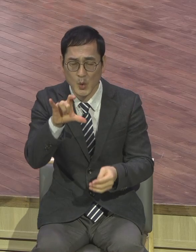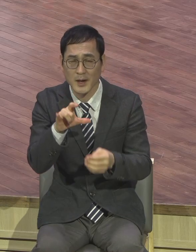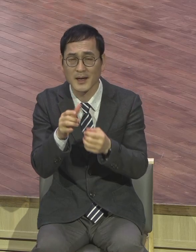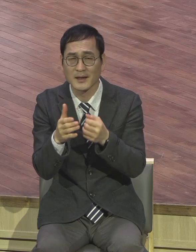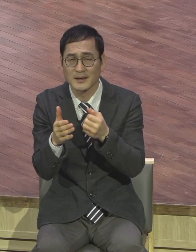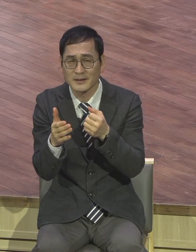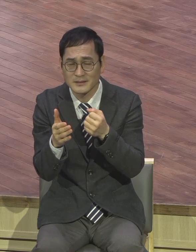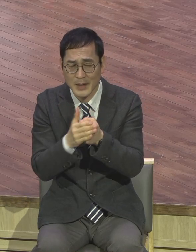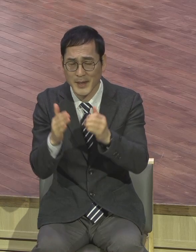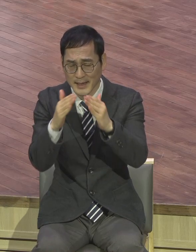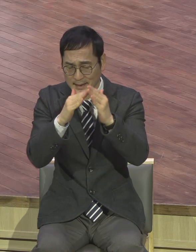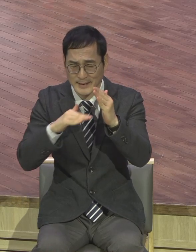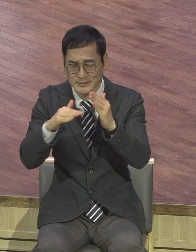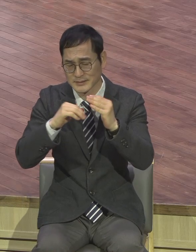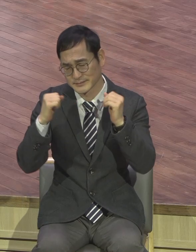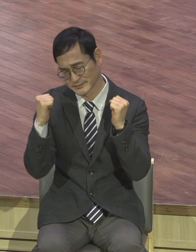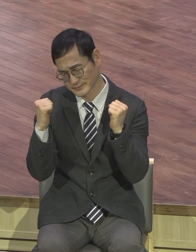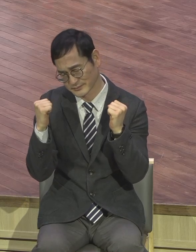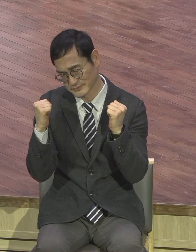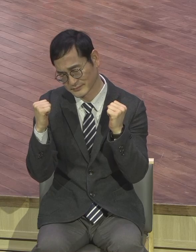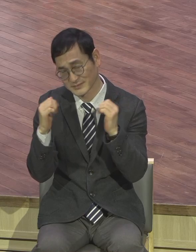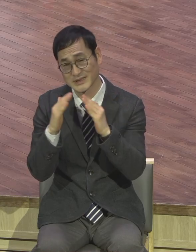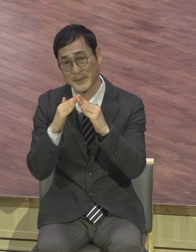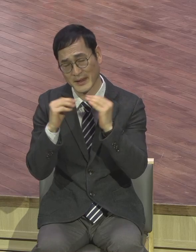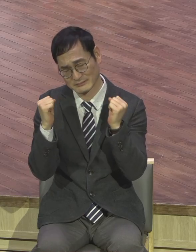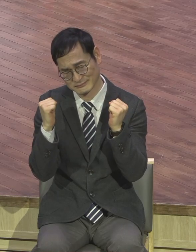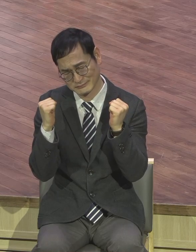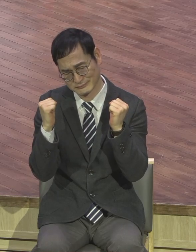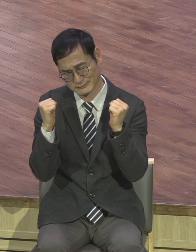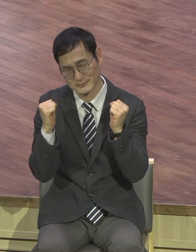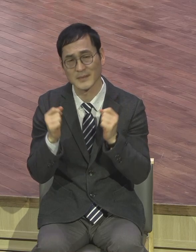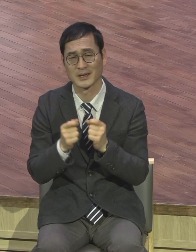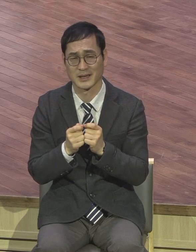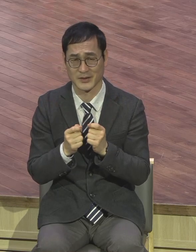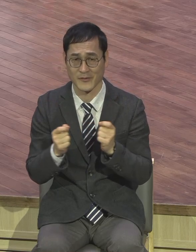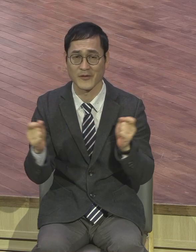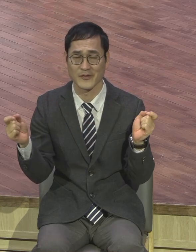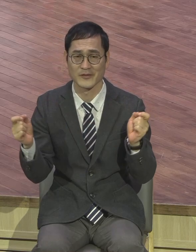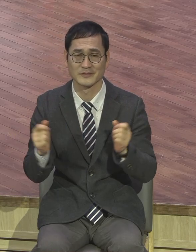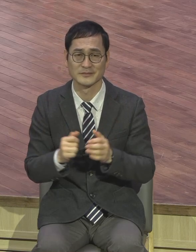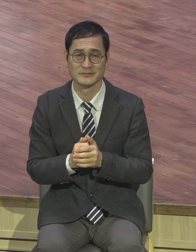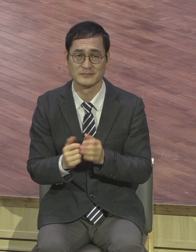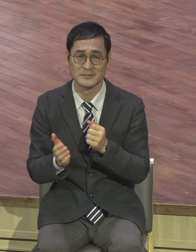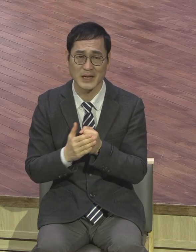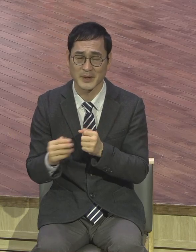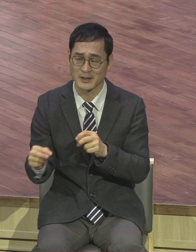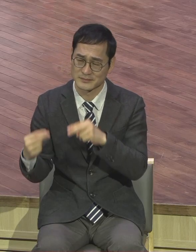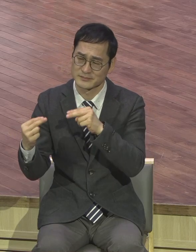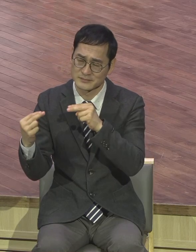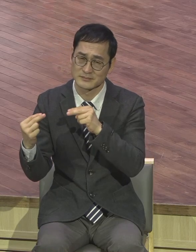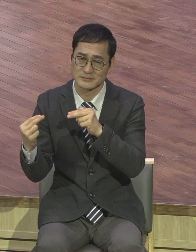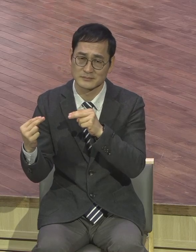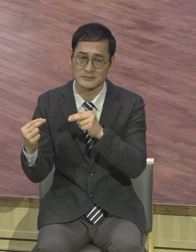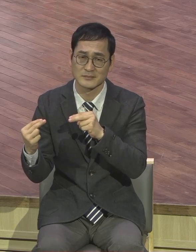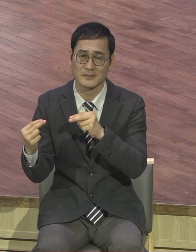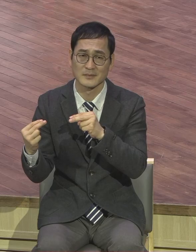시간들이 전해보다 더 많아지니까 부딪힌 일들이 많아요. 주로